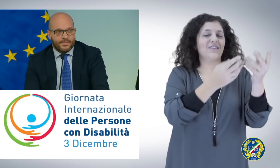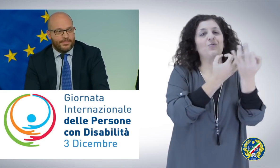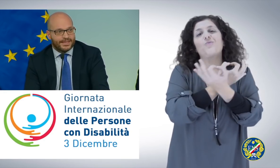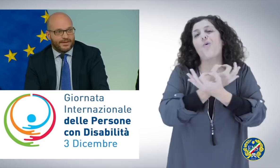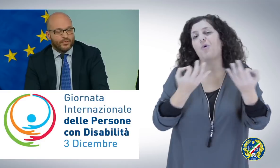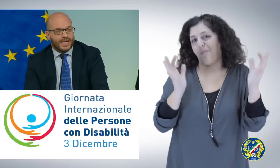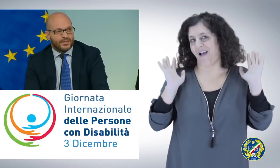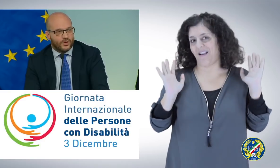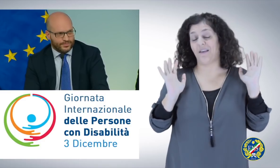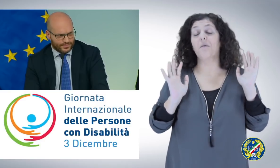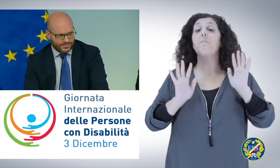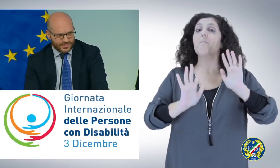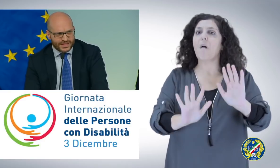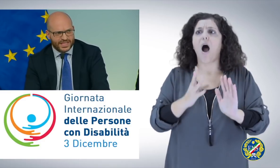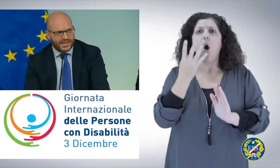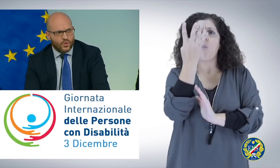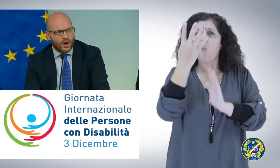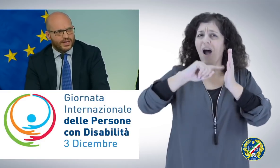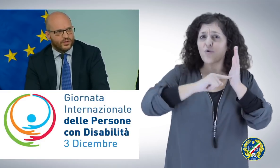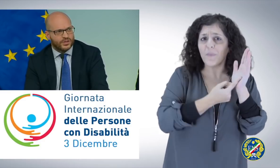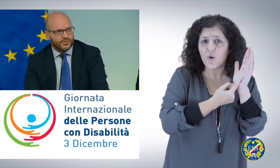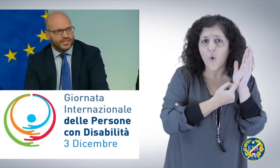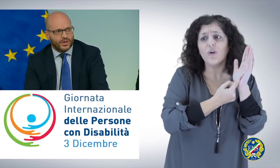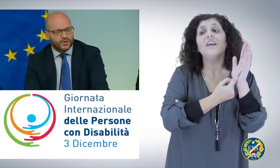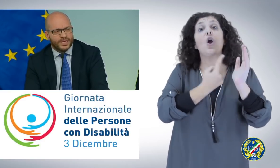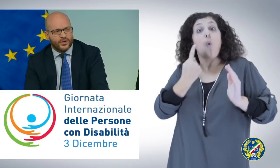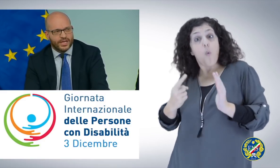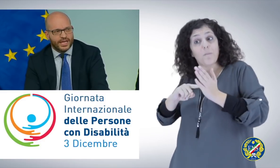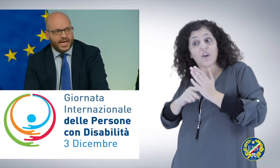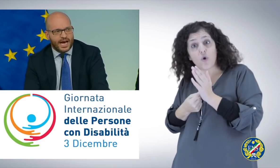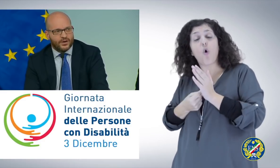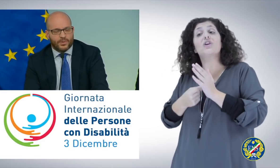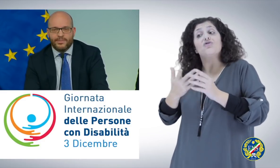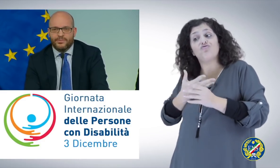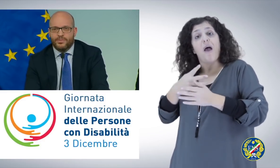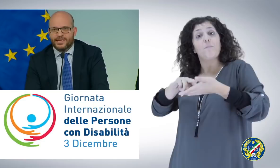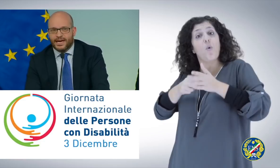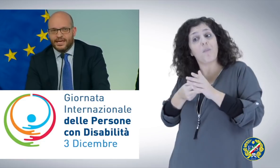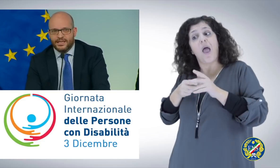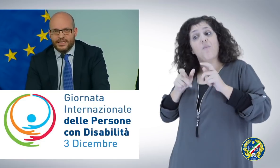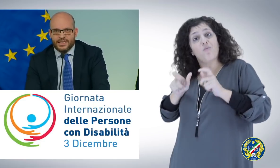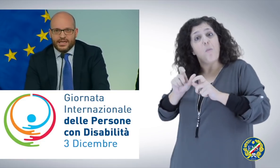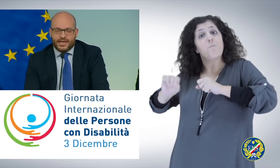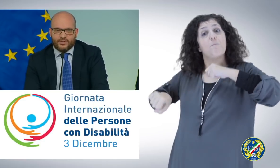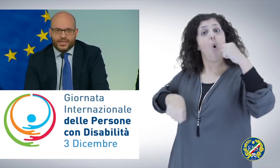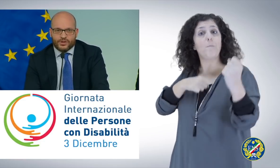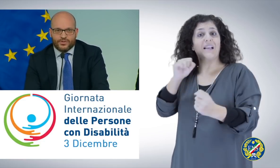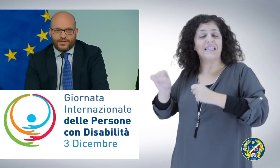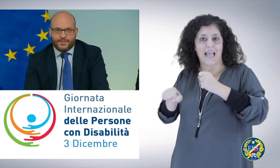ma per darvi un dato, circa un quarto di questi 4 milioni hanno problemi di mobilità. Quindi questo vi fa